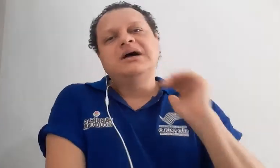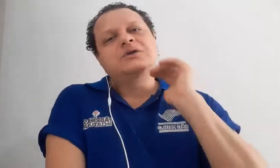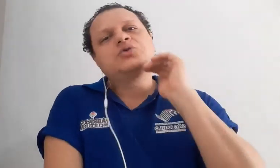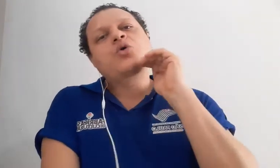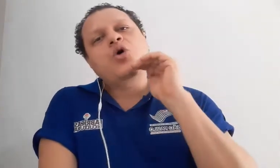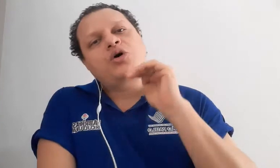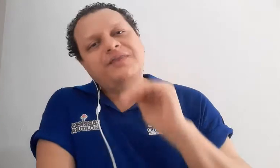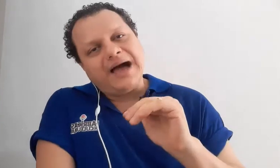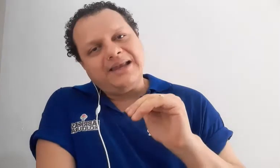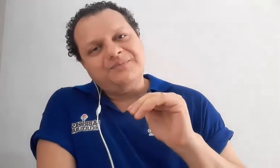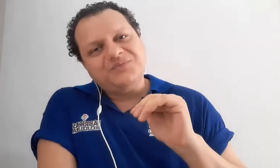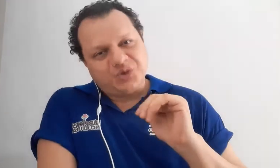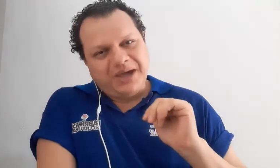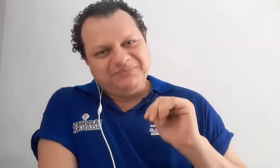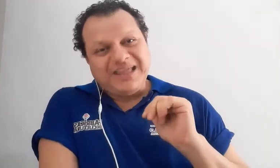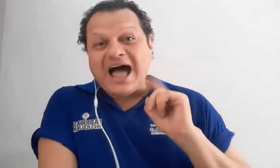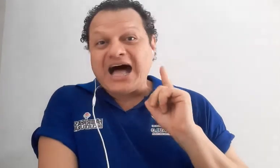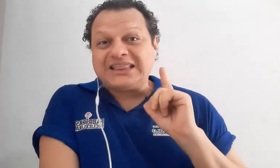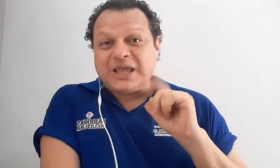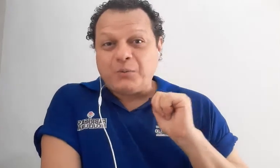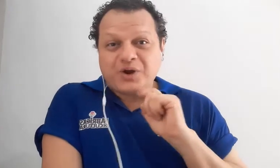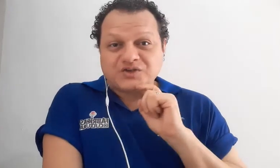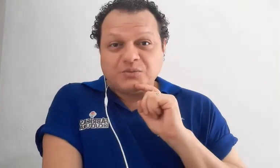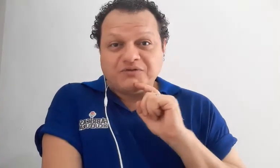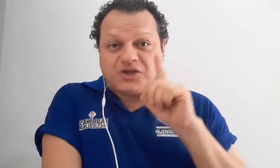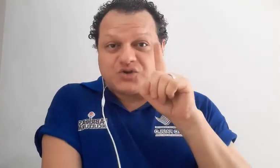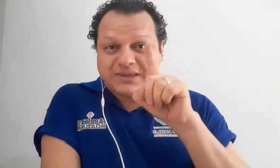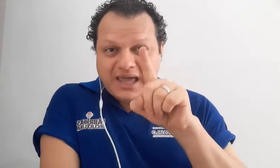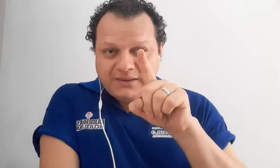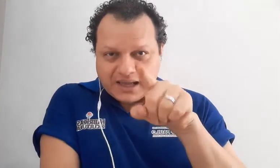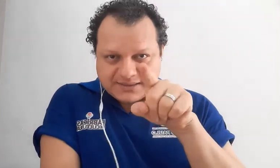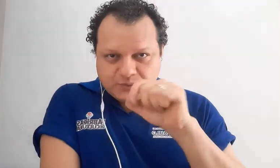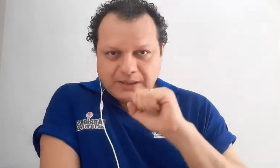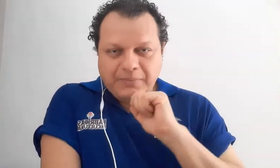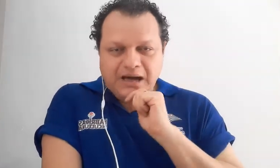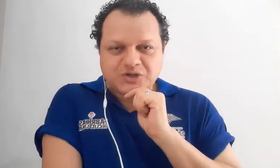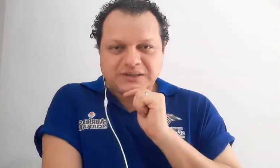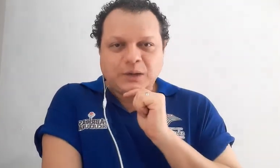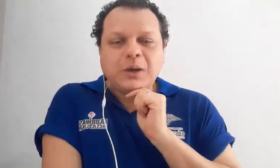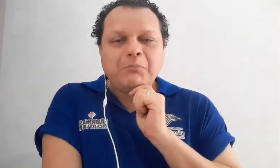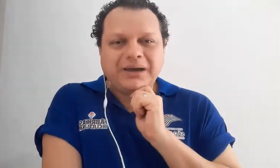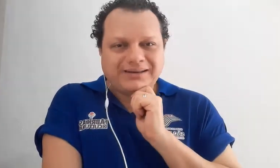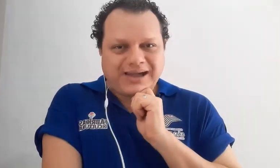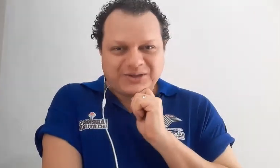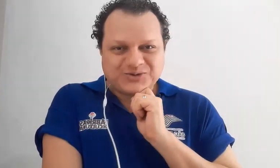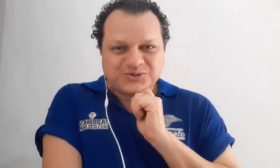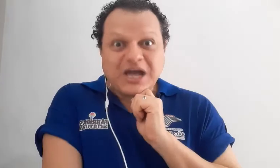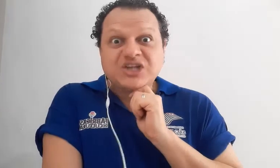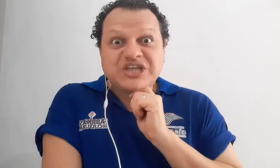do Codalho. Tudo bem? Até o próximo vídeo. Tem a segunda parte, então, não perca isso. Tchau!